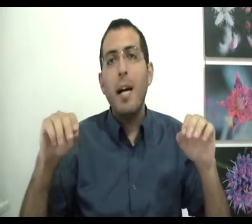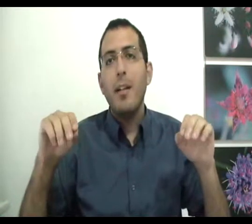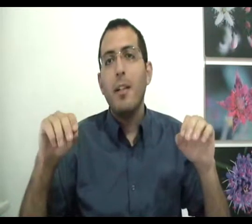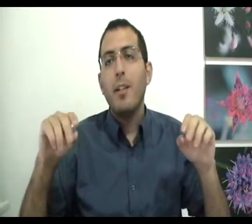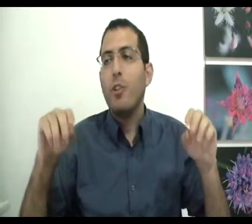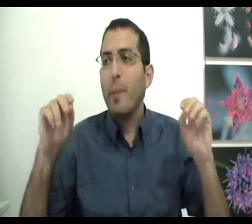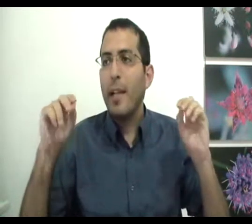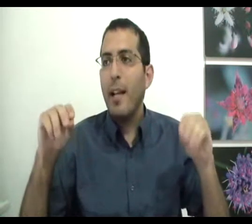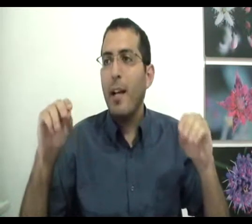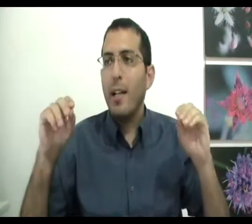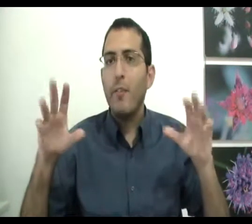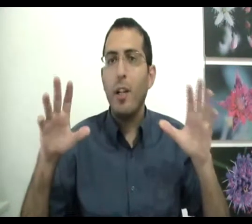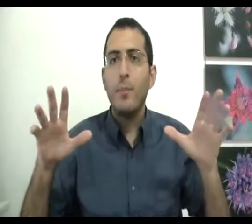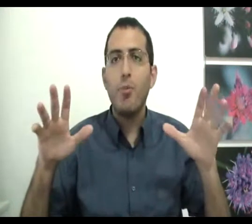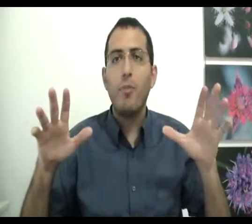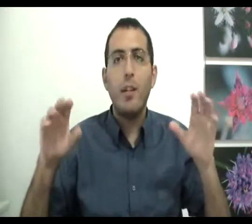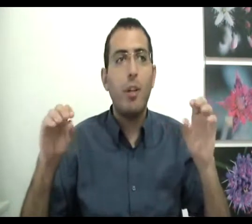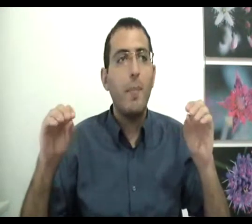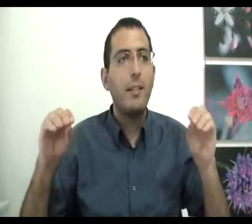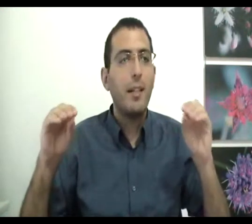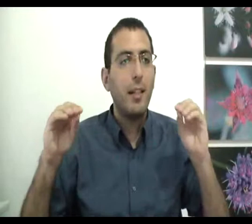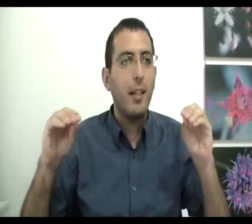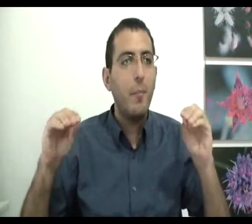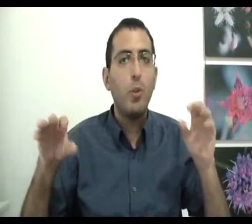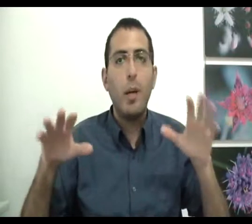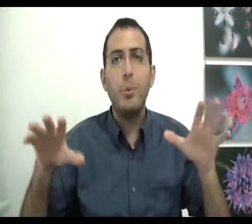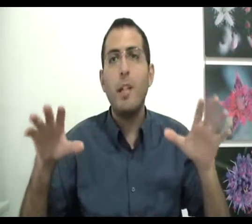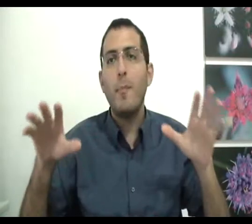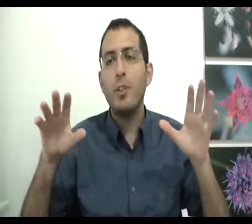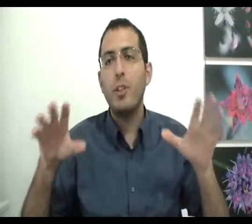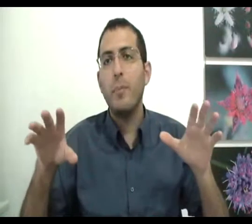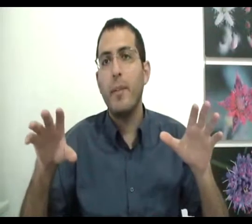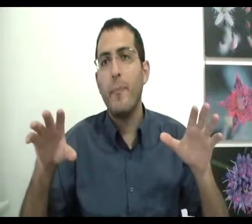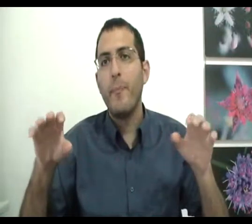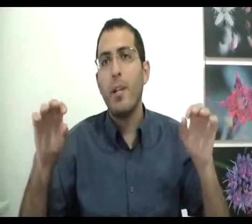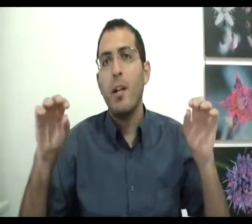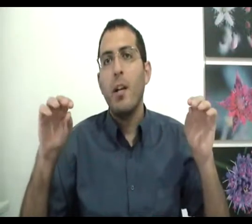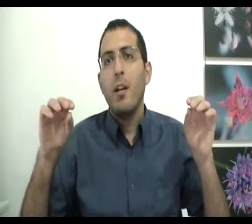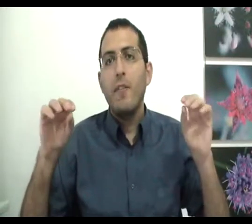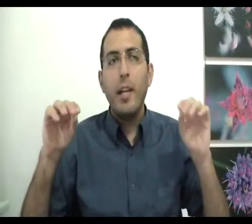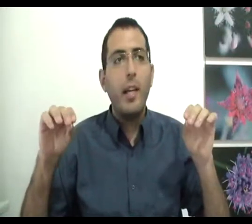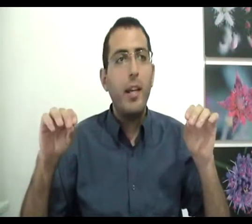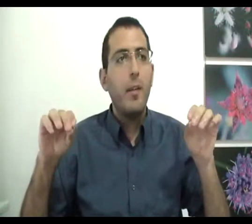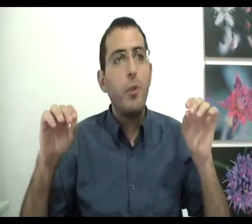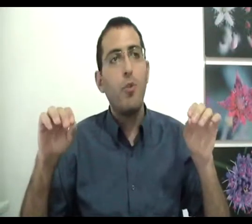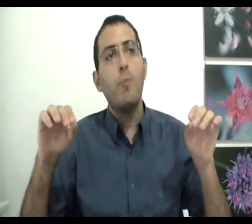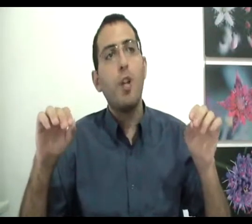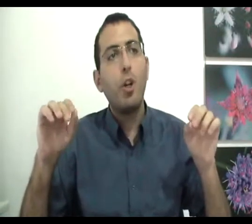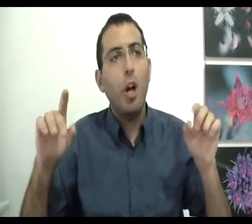והסיבה שבגדלה אי אפשר למצוא תשובה לשאלה מהי תחליט החיים היא יותר פשוטה למה שנדימא והיא משום שכל